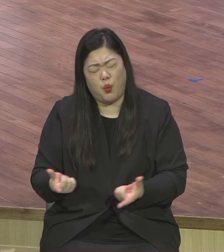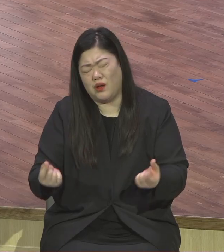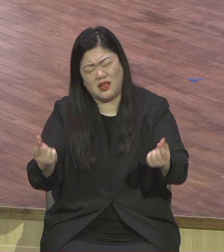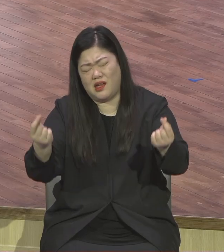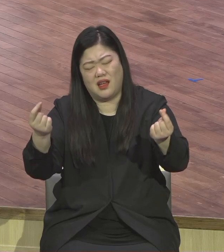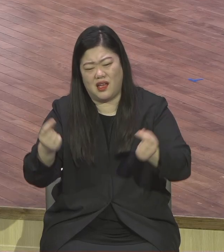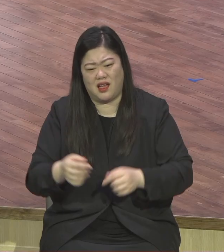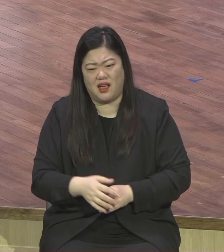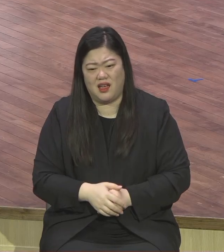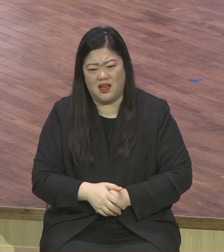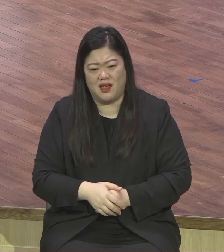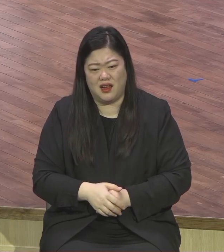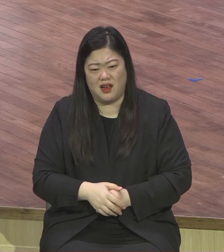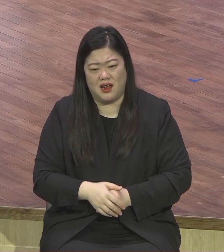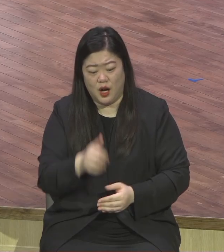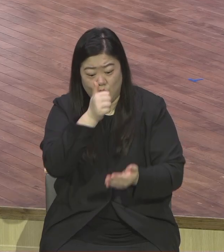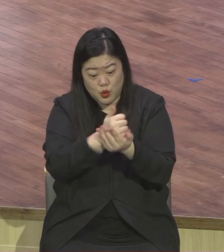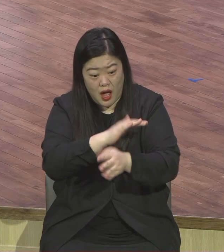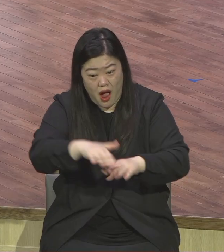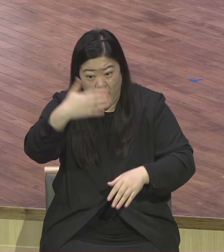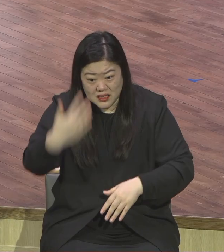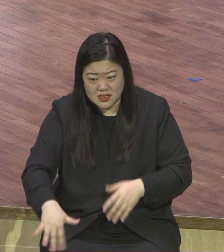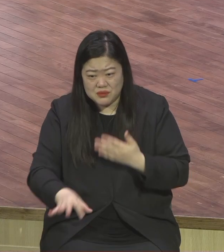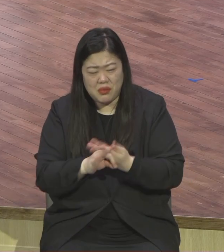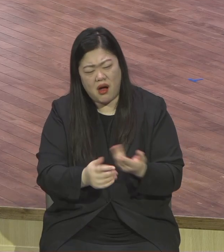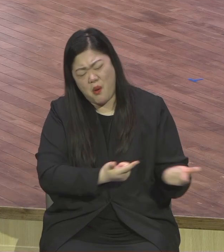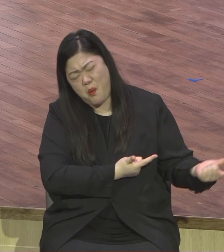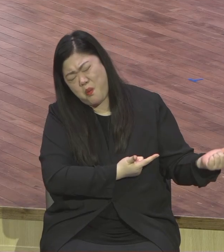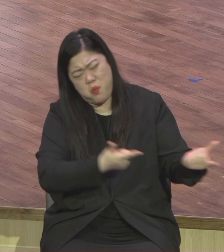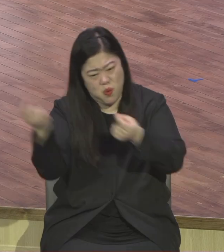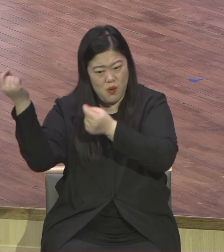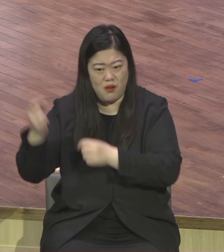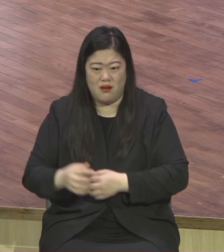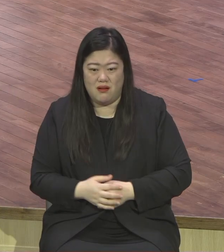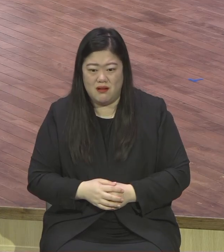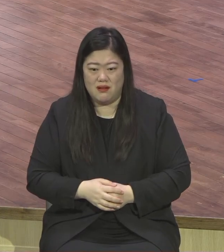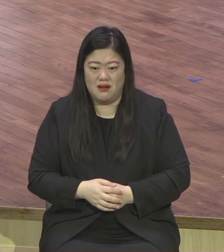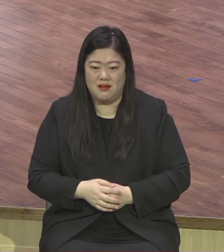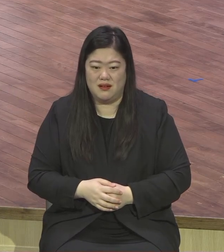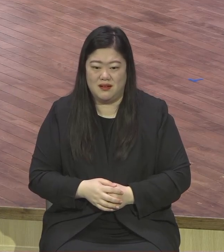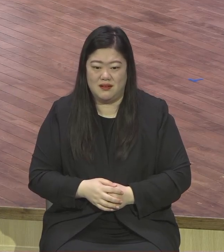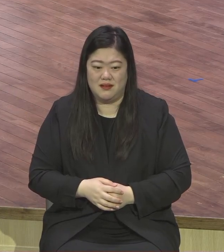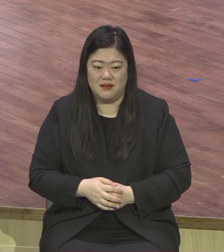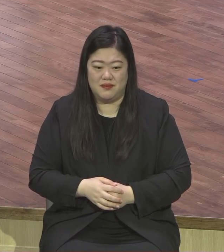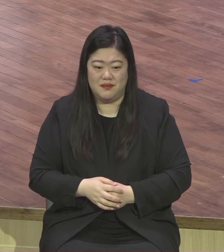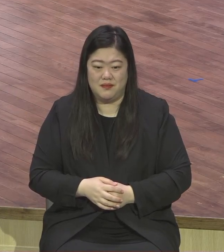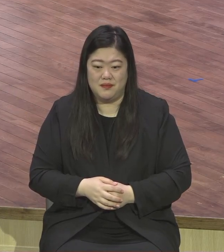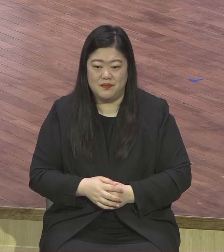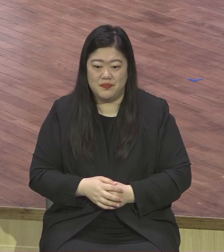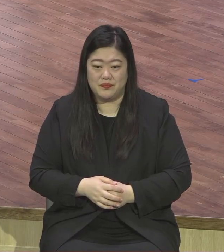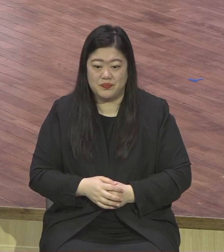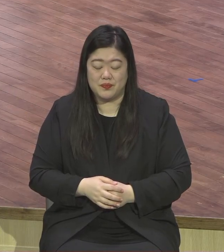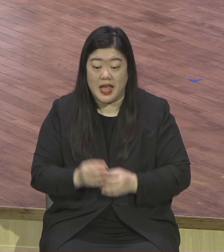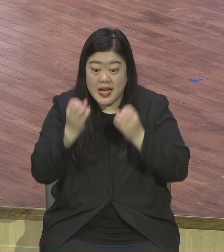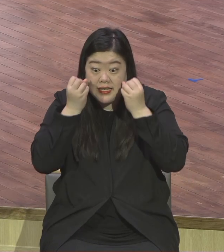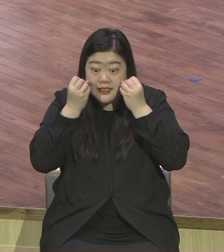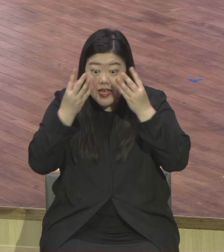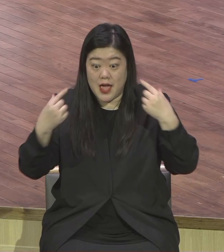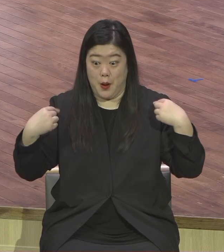아멘 인간의 노력으로는 죄를 해결할 수 없단 말이에요. 더러운 누더기 아무리 인간의